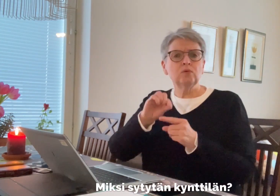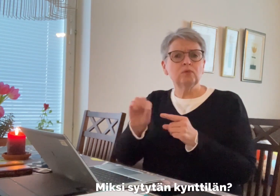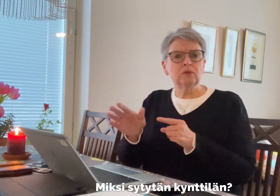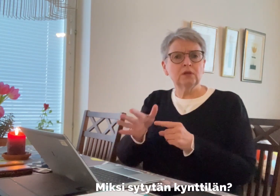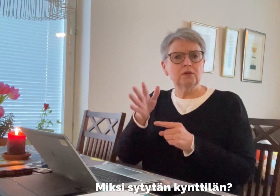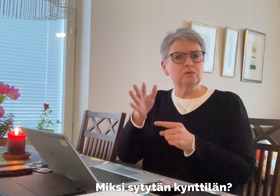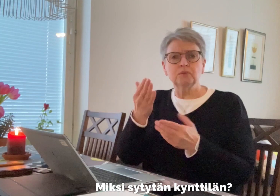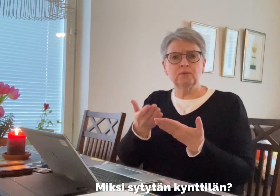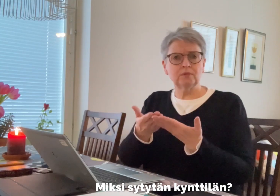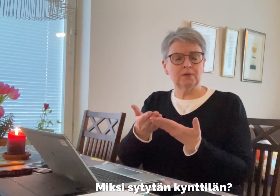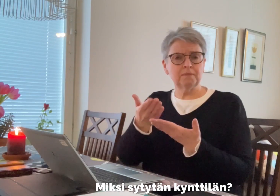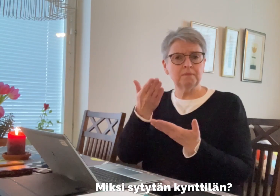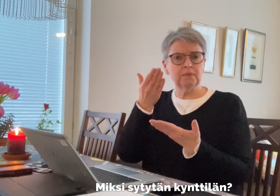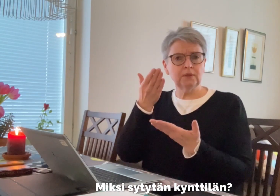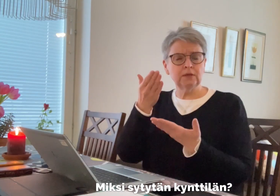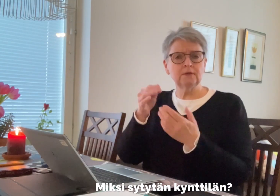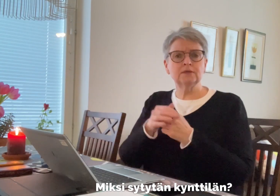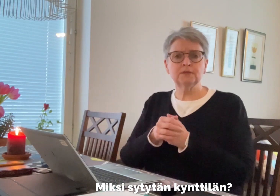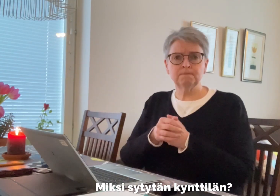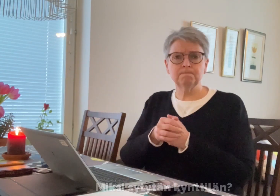Miksi sytytän kynttilän?